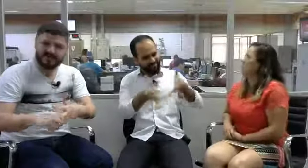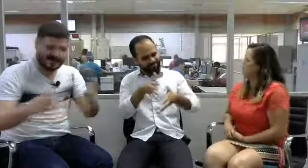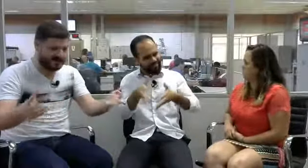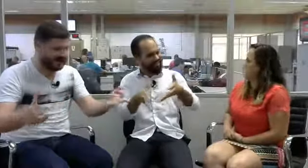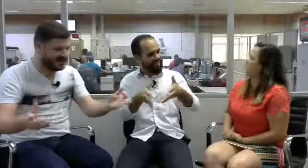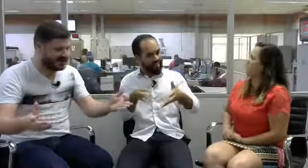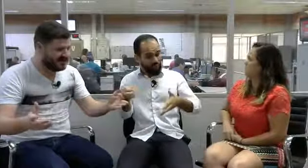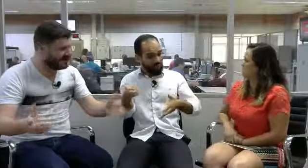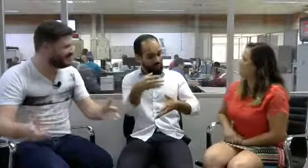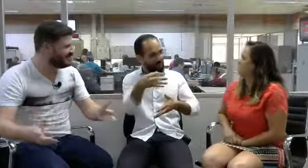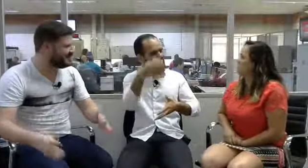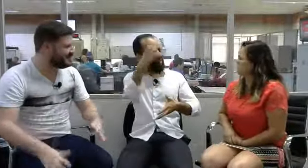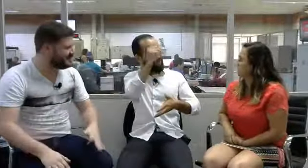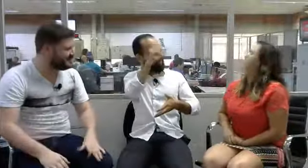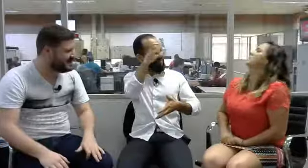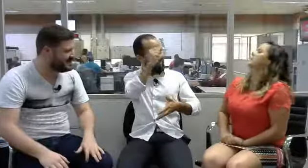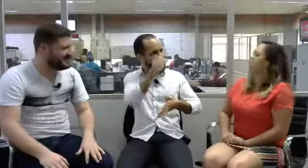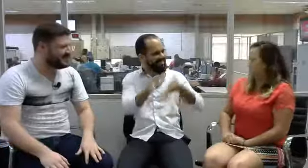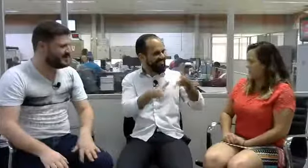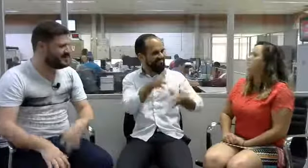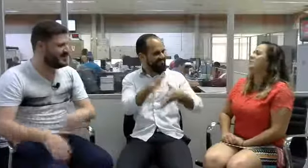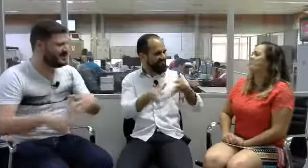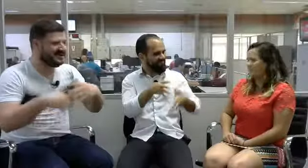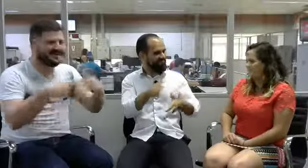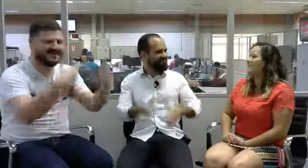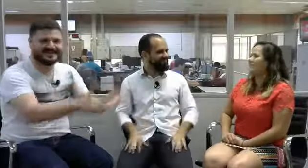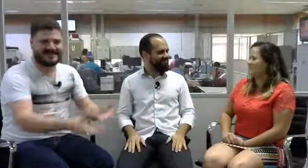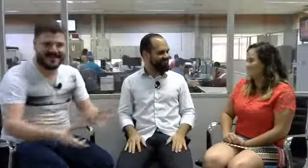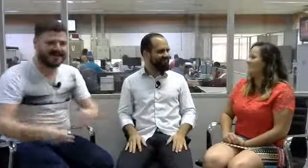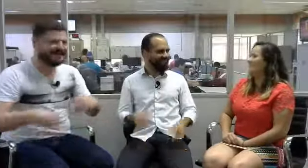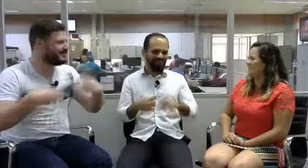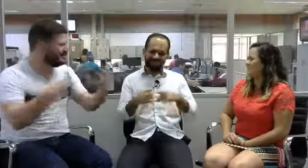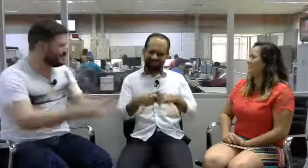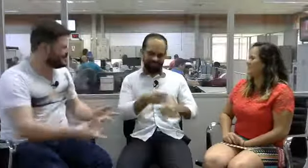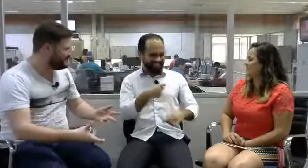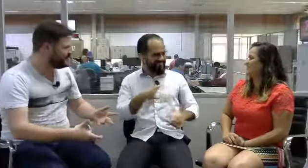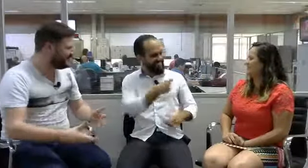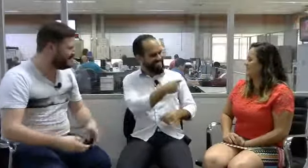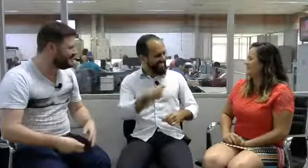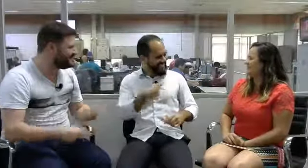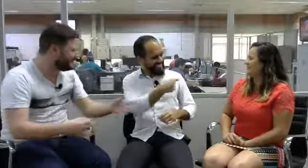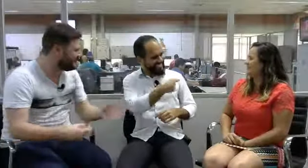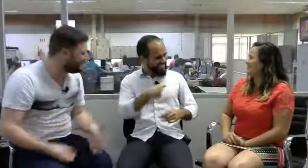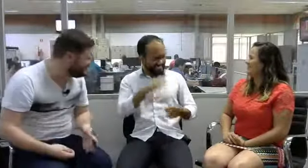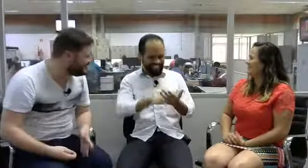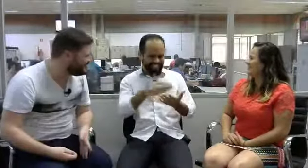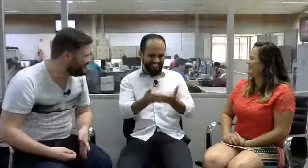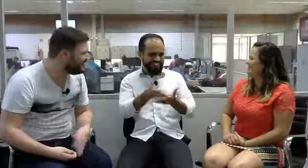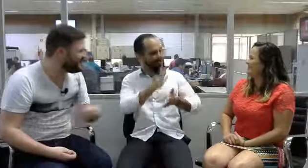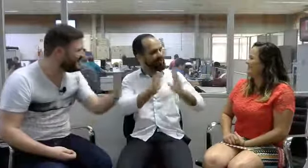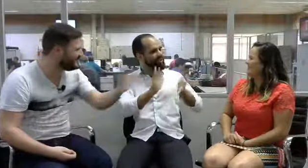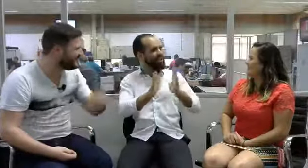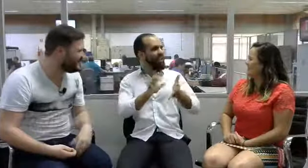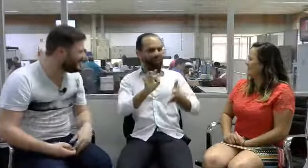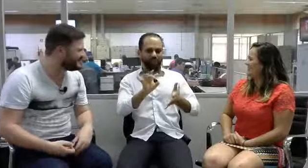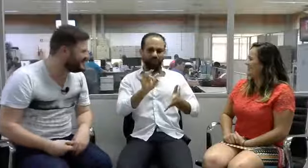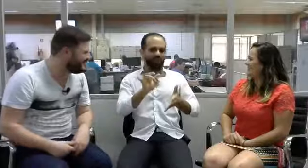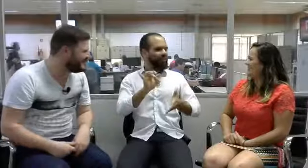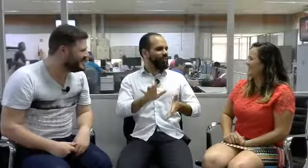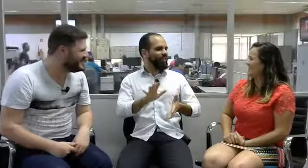É hora de ir atrás da Libras, né? Para a gente entrevistar num próximo programa, falando diretamente, assim. Não